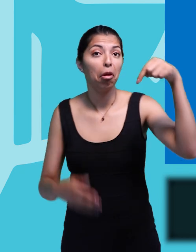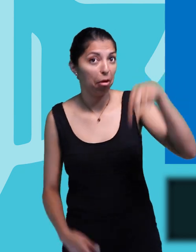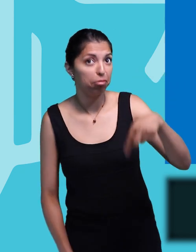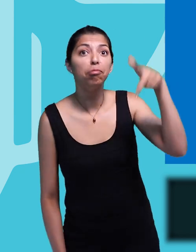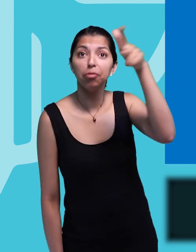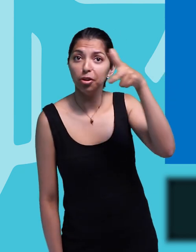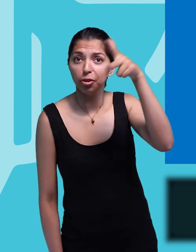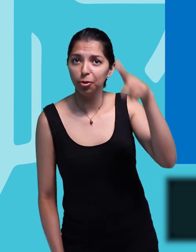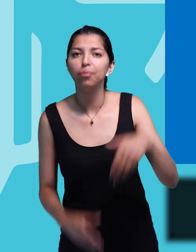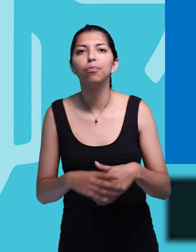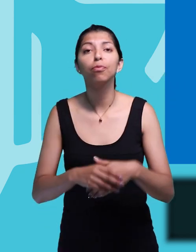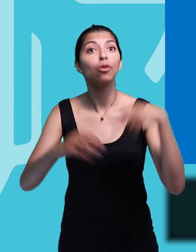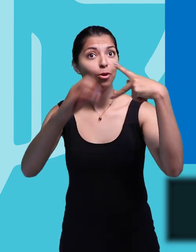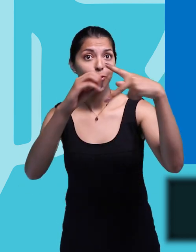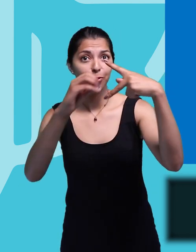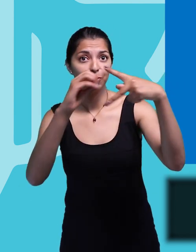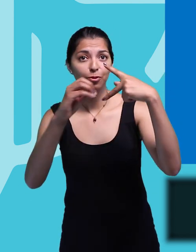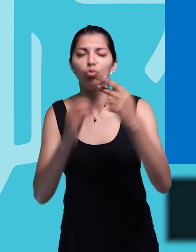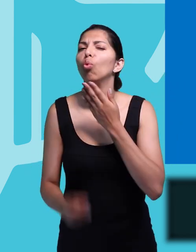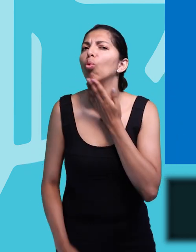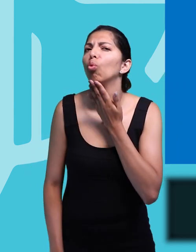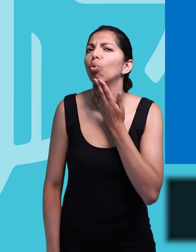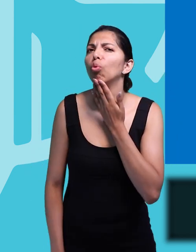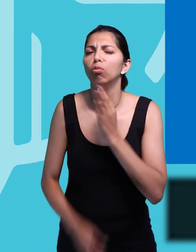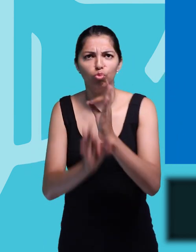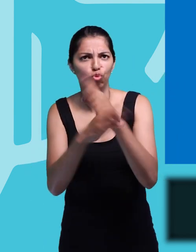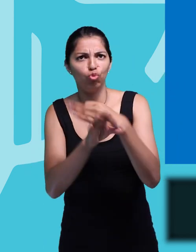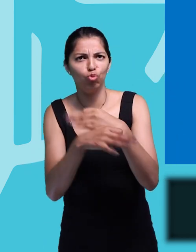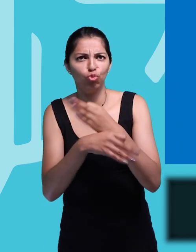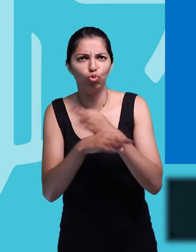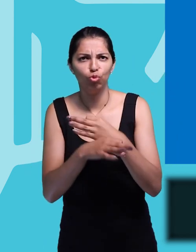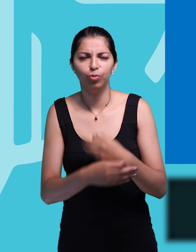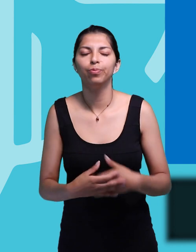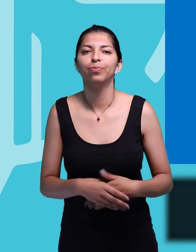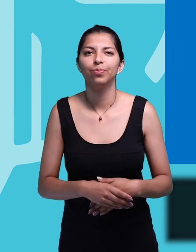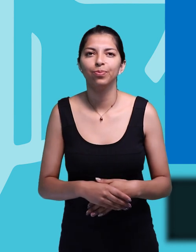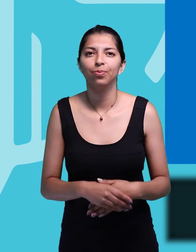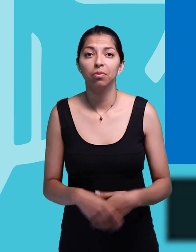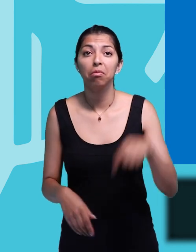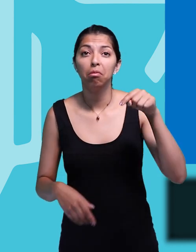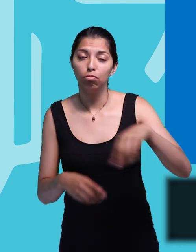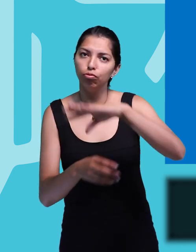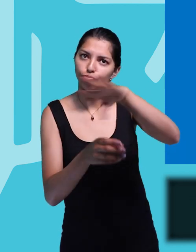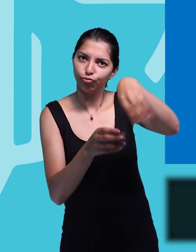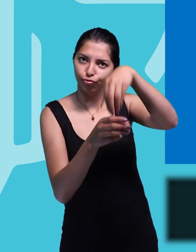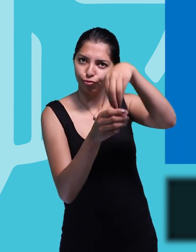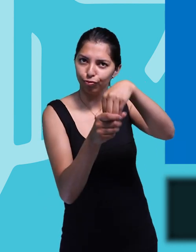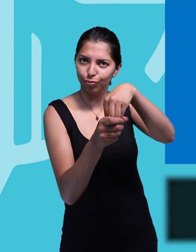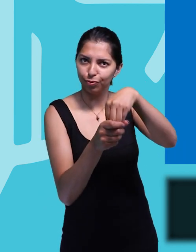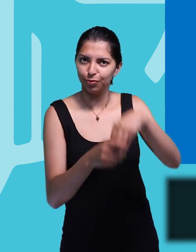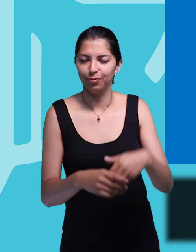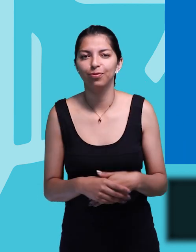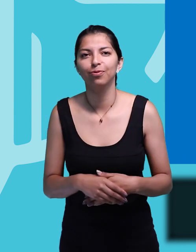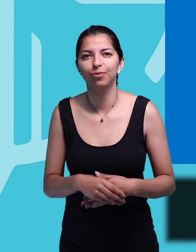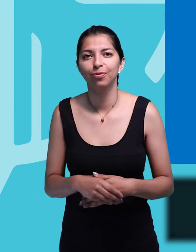Outlook, donde exploraremos algunas funcionalidades de correo electrónico que nos ofrece esta aplicación, que es parte de la suite ofimática de Microsoft